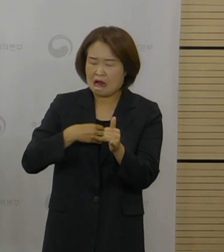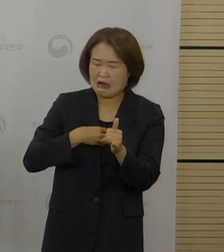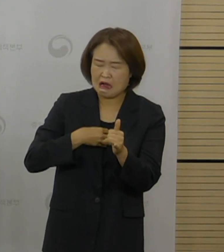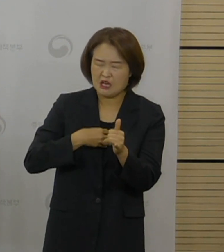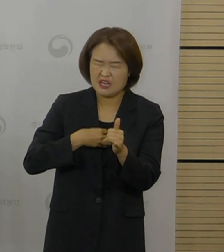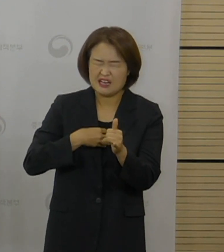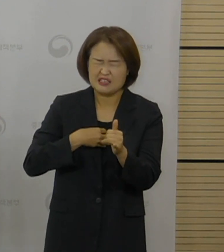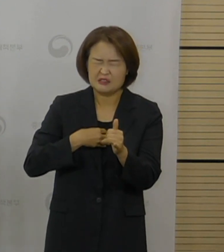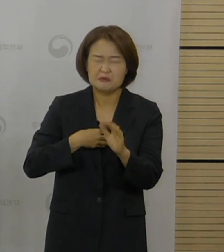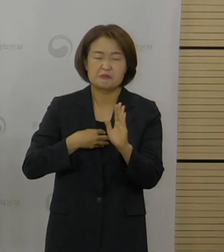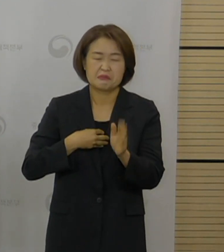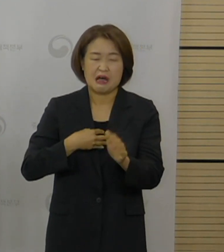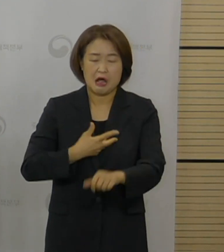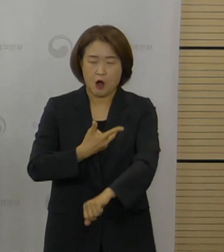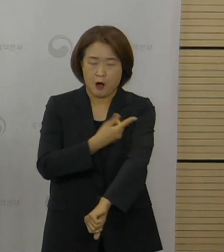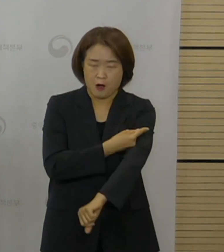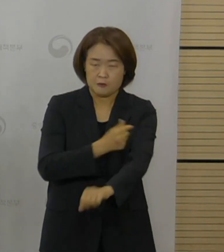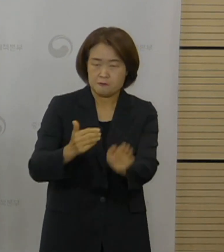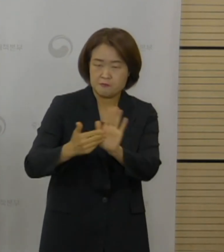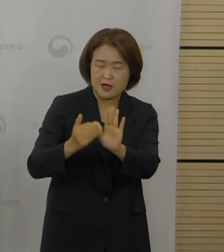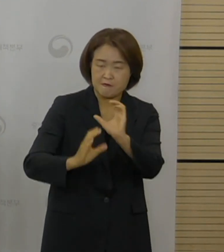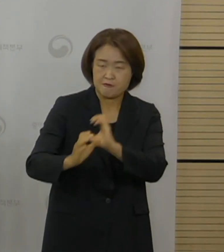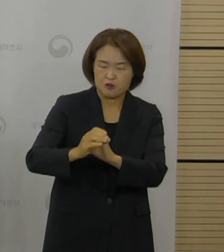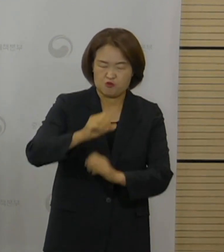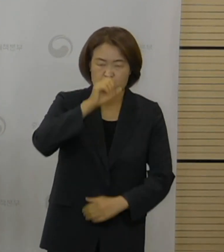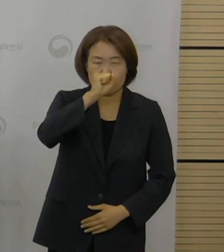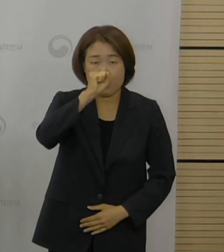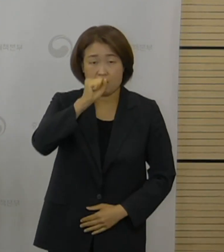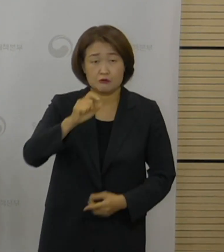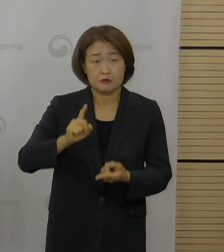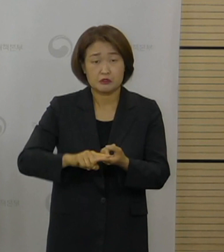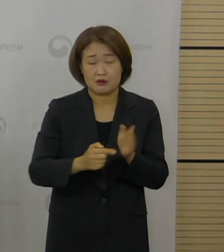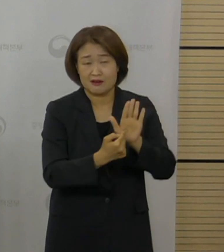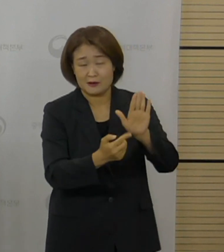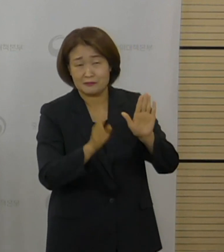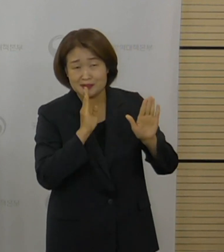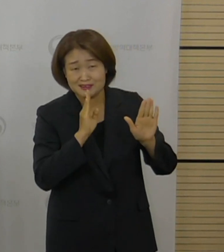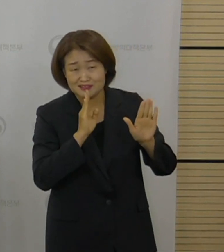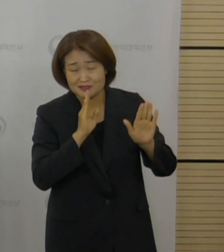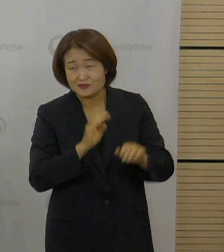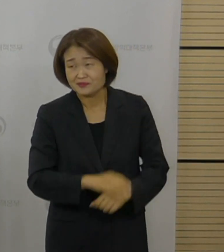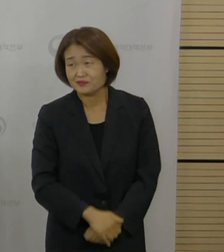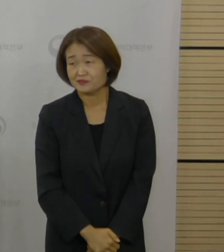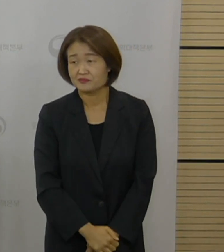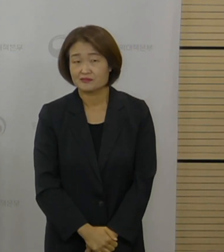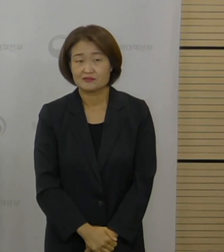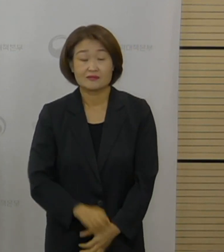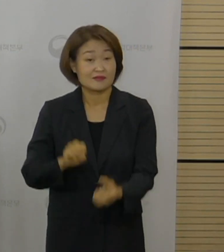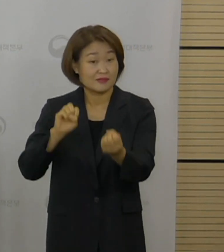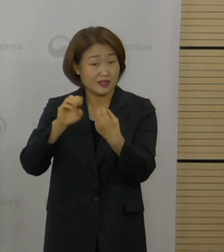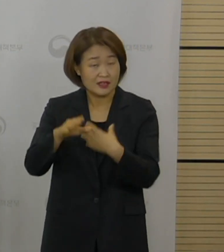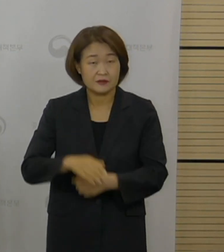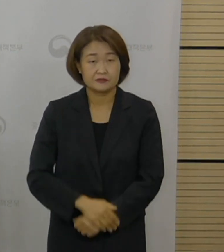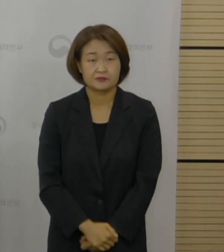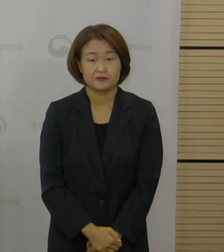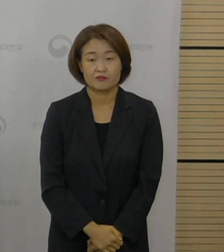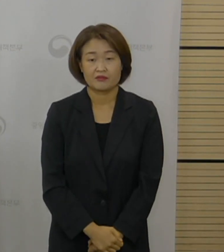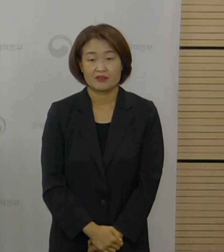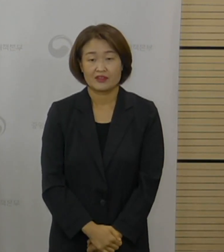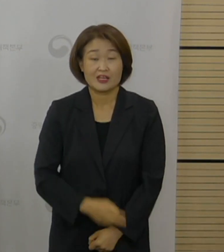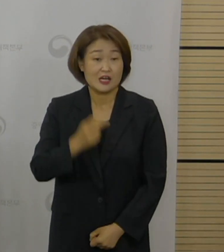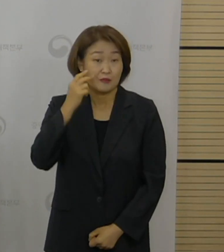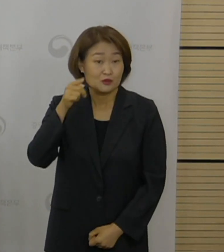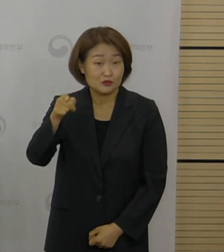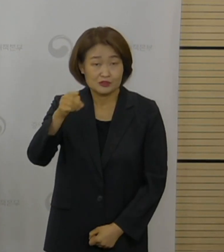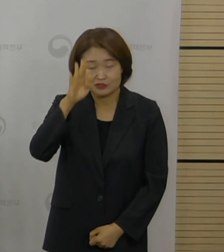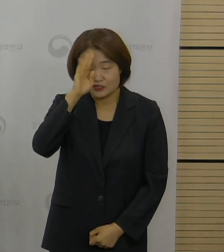많다는 분석을 내놓아서 그렇다고 질문 주셨습니다. 기본적으로는 CDC 발표와 같이